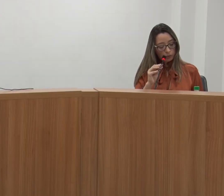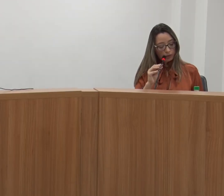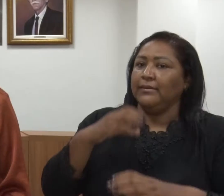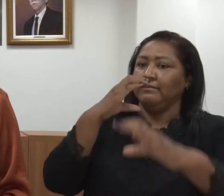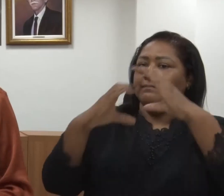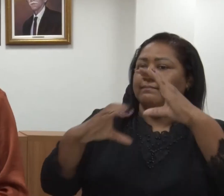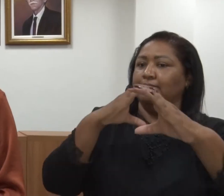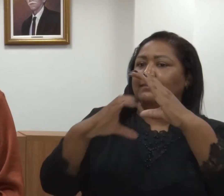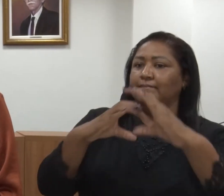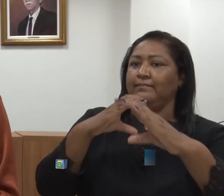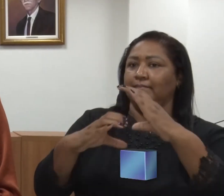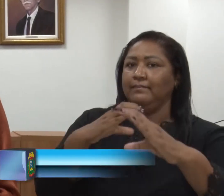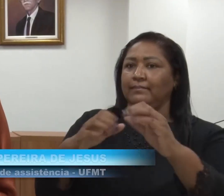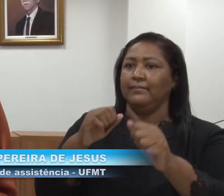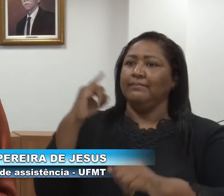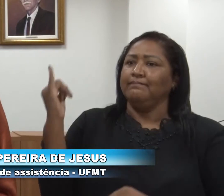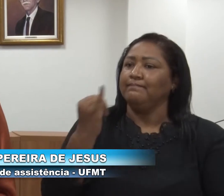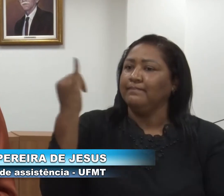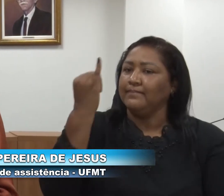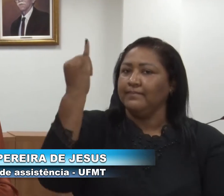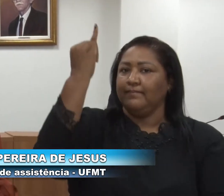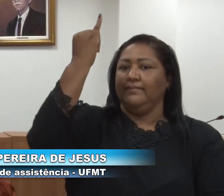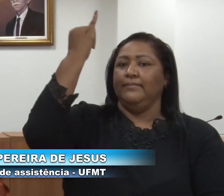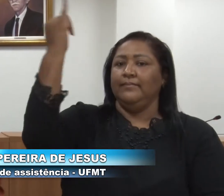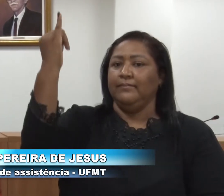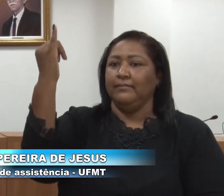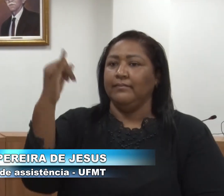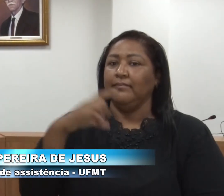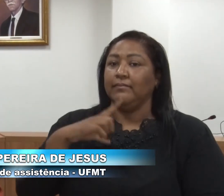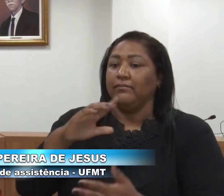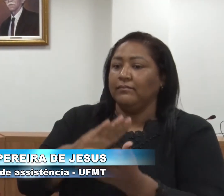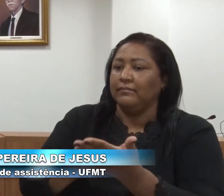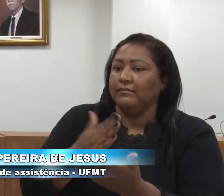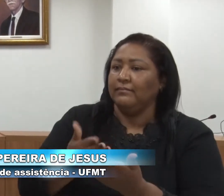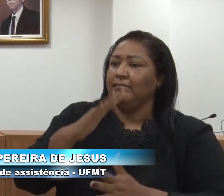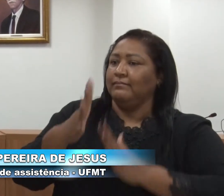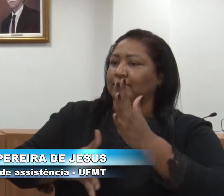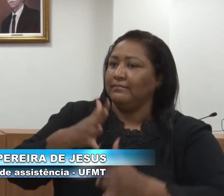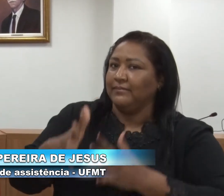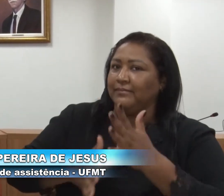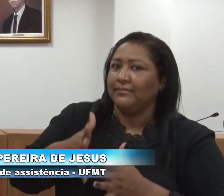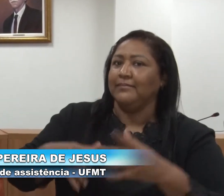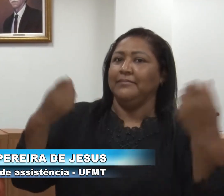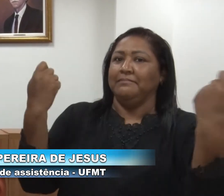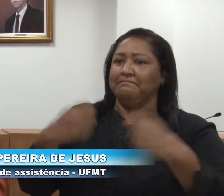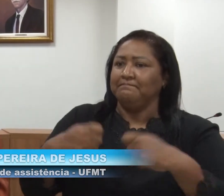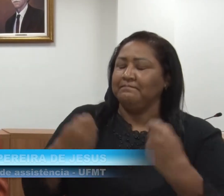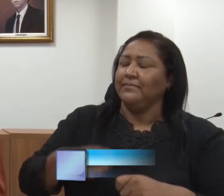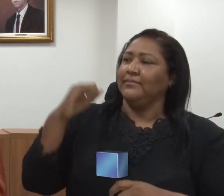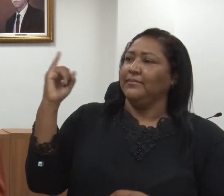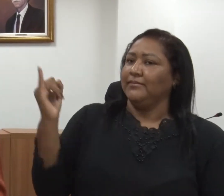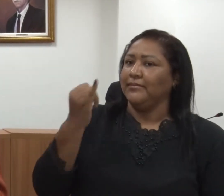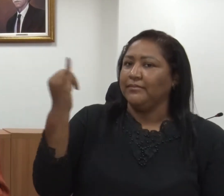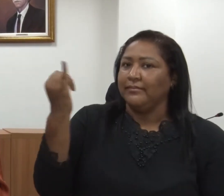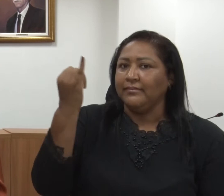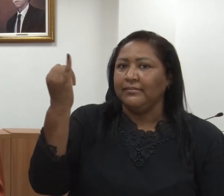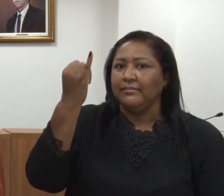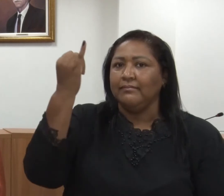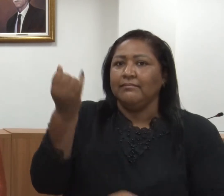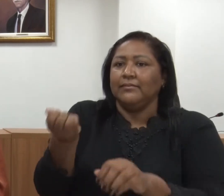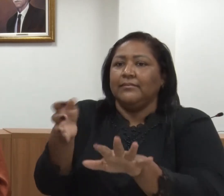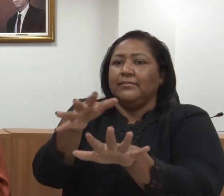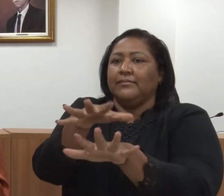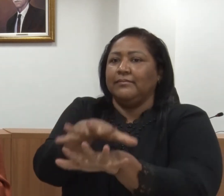apontadas. A comunicação é importantíssima. Então, o intérprete de Libras, o profissional intérprete de Libras, é fundamental nessa